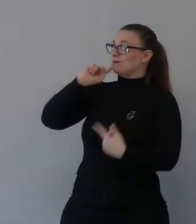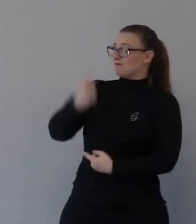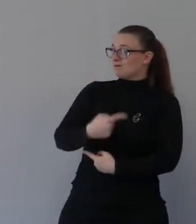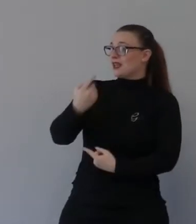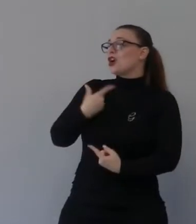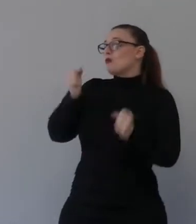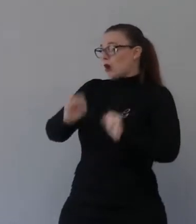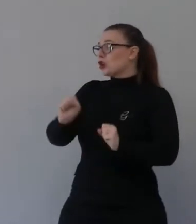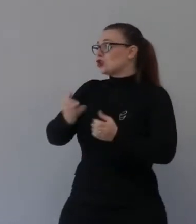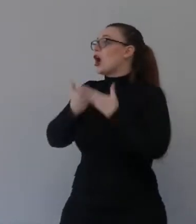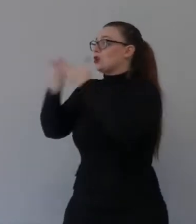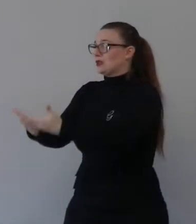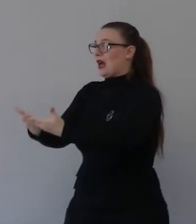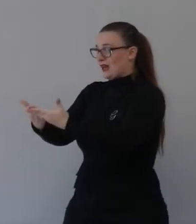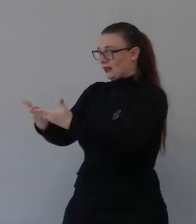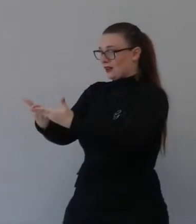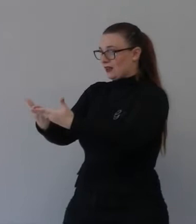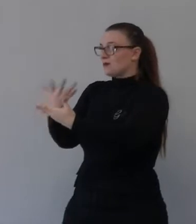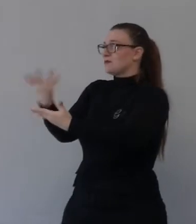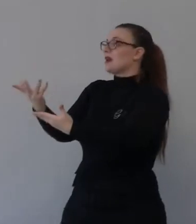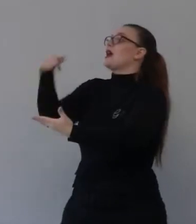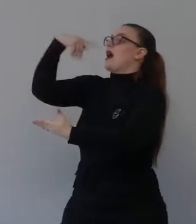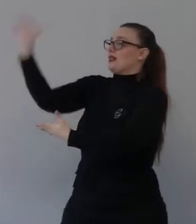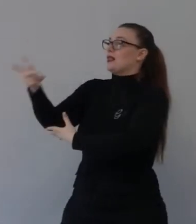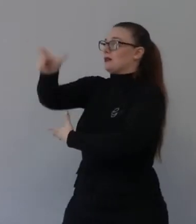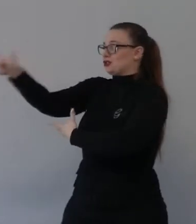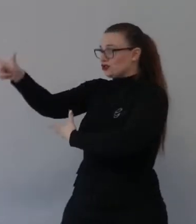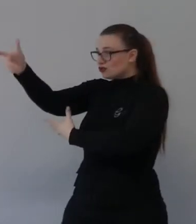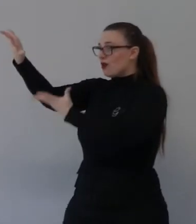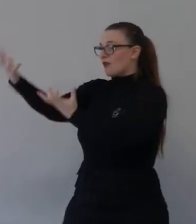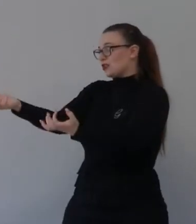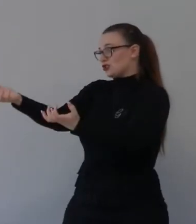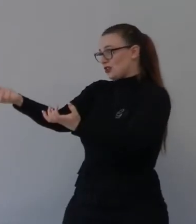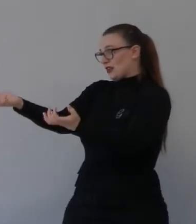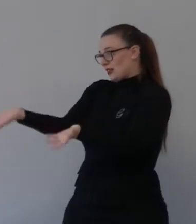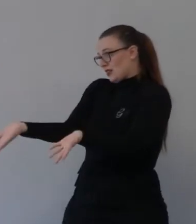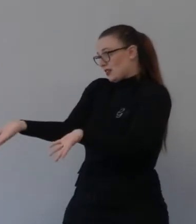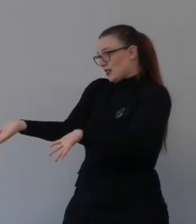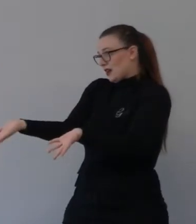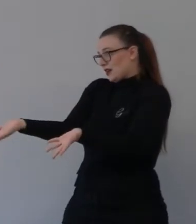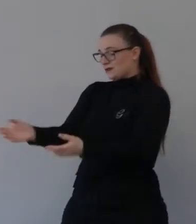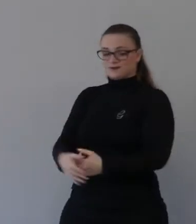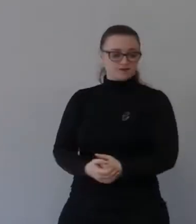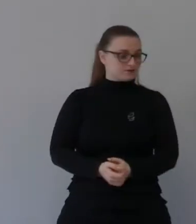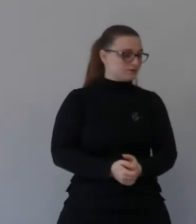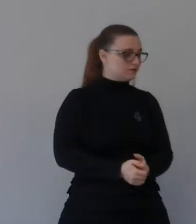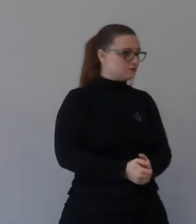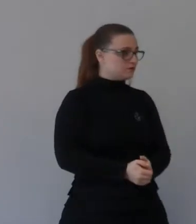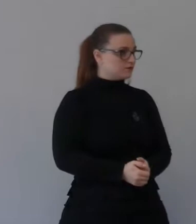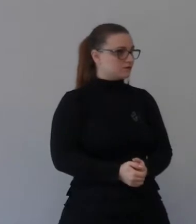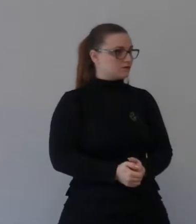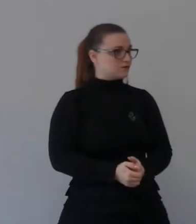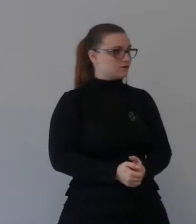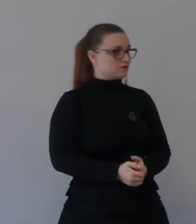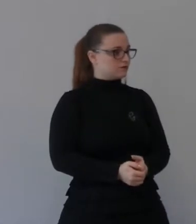vengono liberate come tu sei stato il testo forse invece non festeggi Natale come la vita di Dio